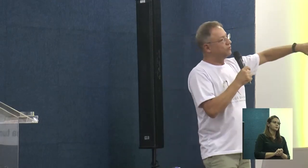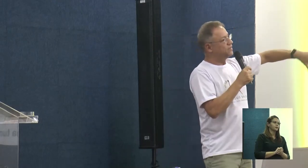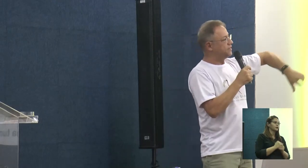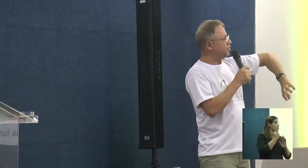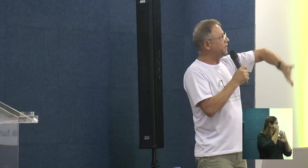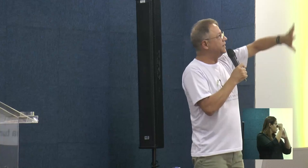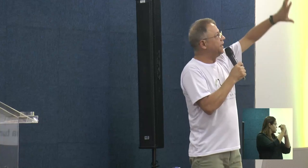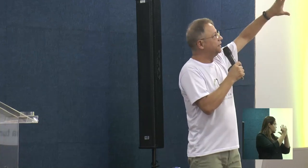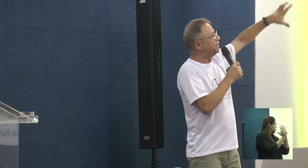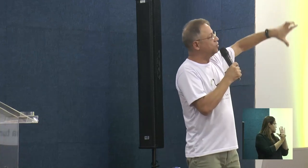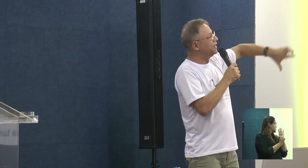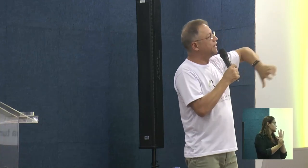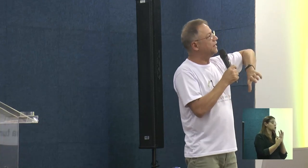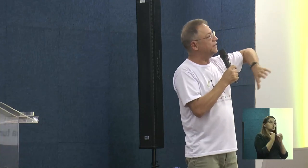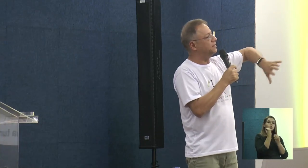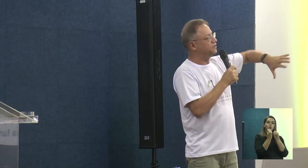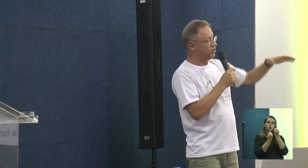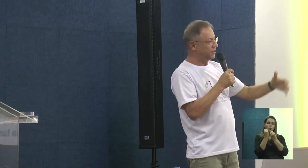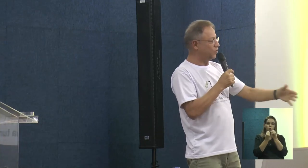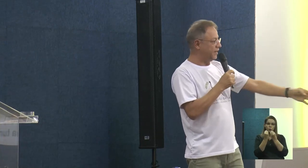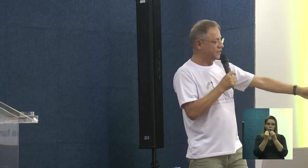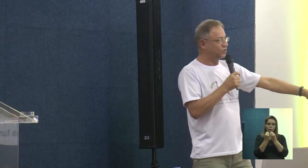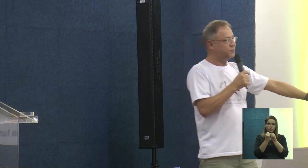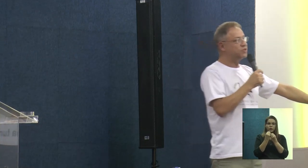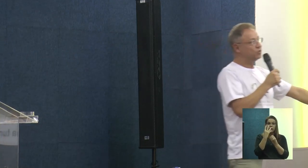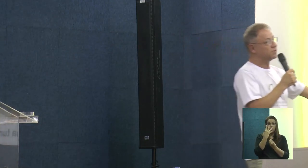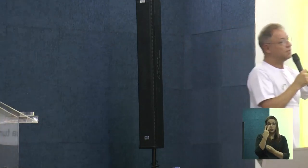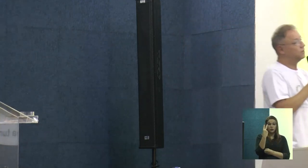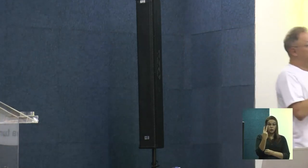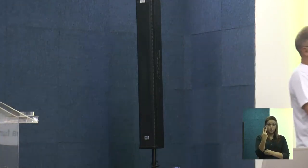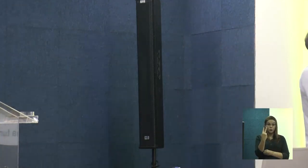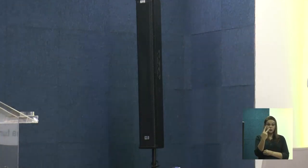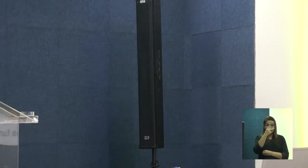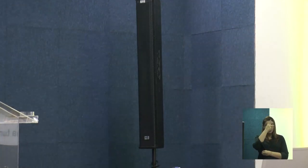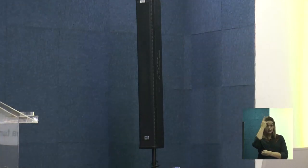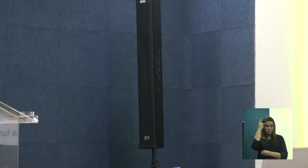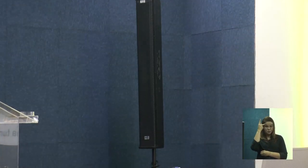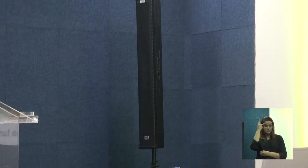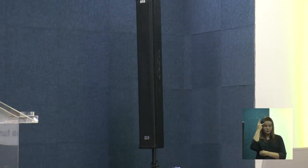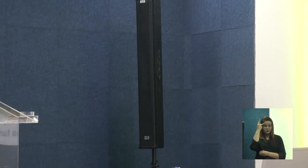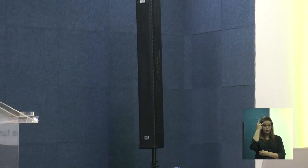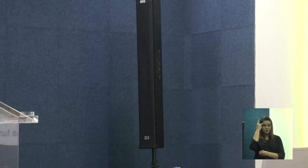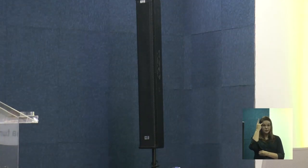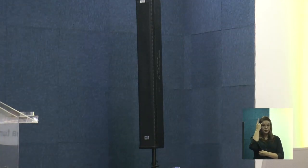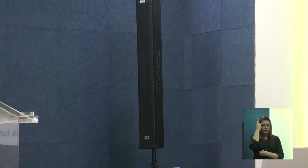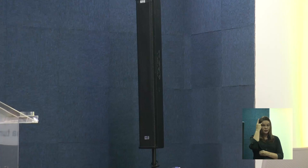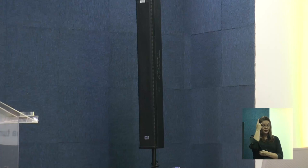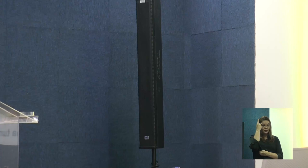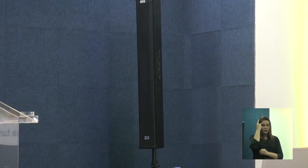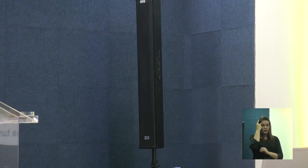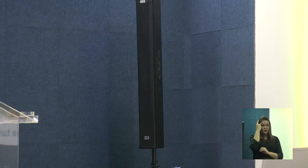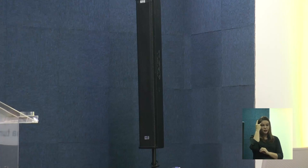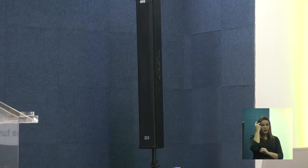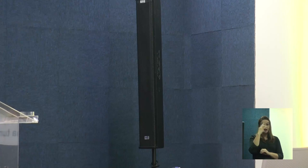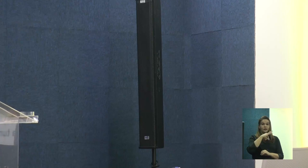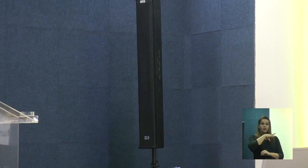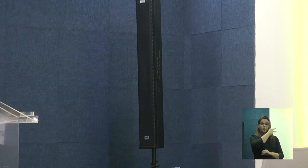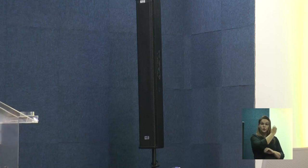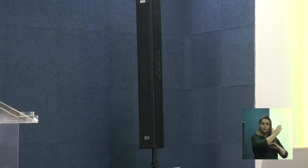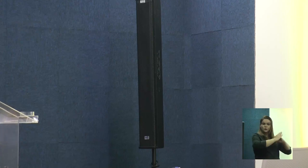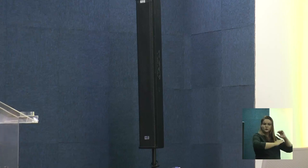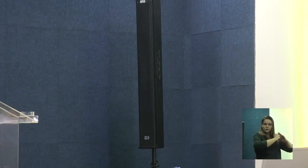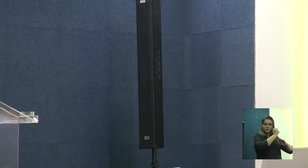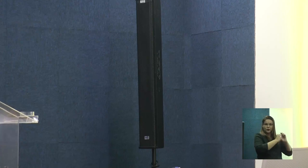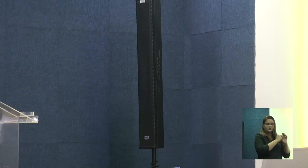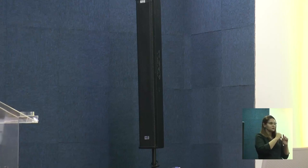Essa composição, para vocês terem uma ideia, né? Como é que ela tinha 42 pessoas, né? E dessas aqui, a gente conseguiu